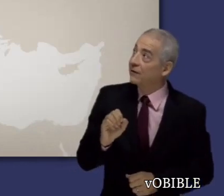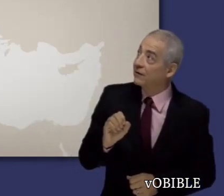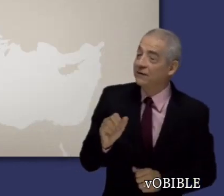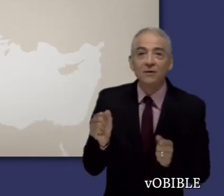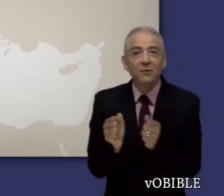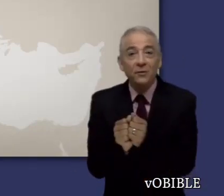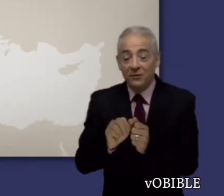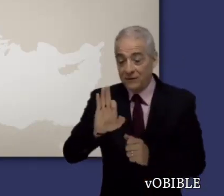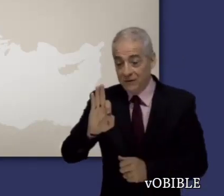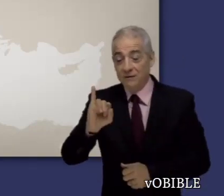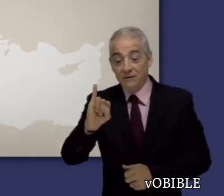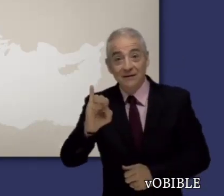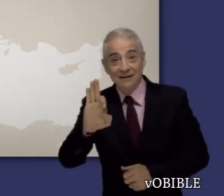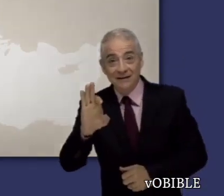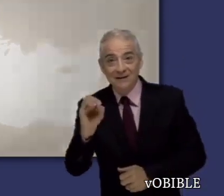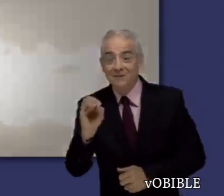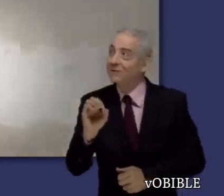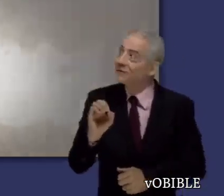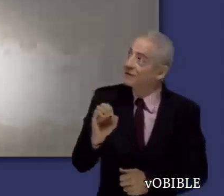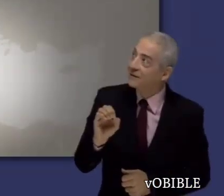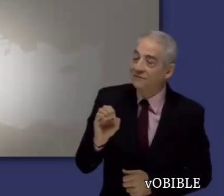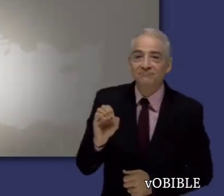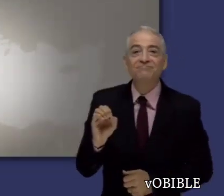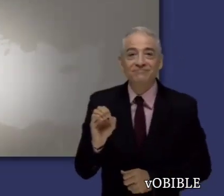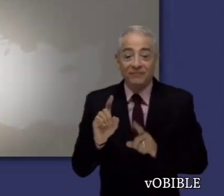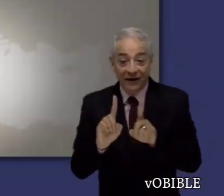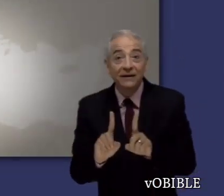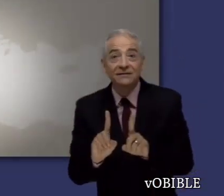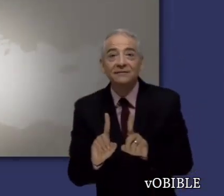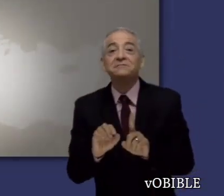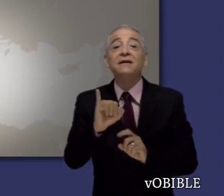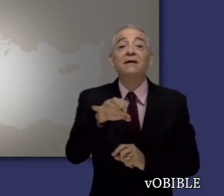Al parecer, Pablo sirvió con Tito en Creta después de su liberación.